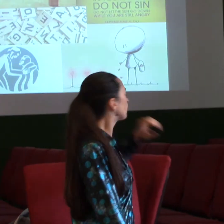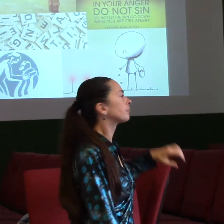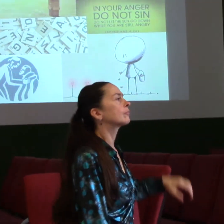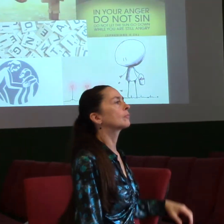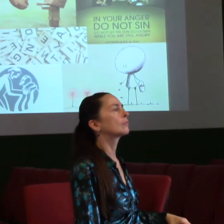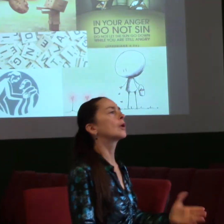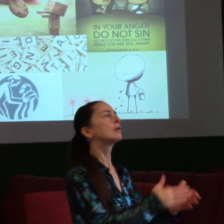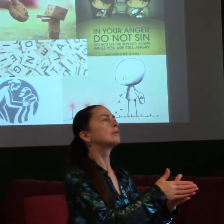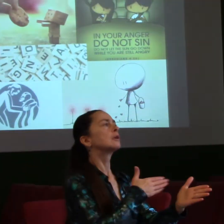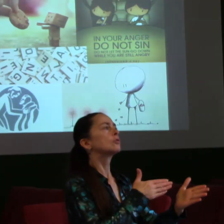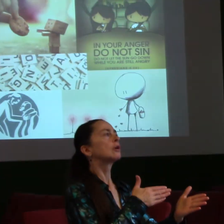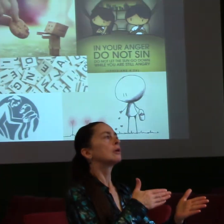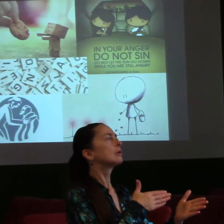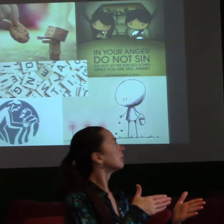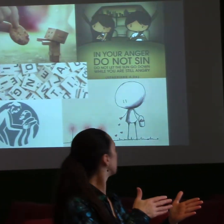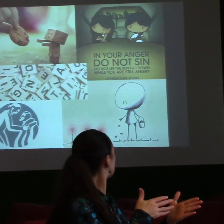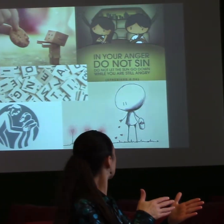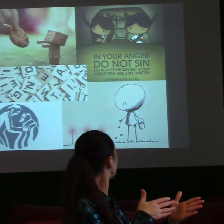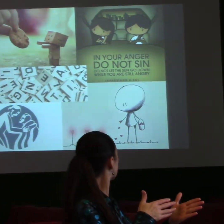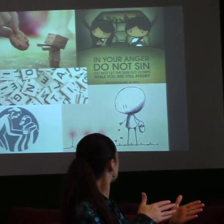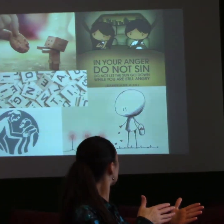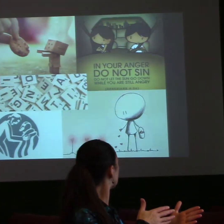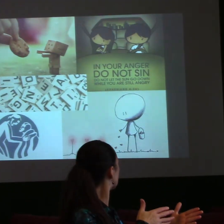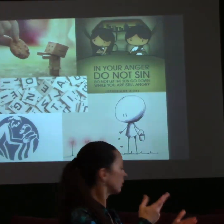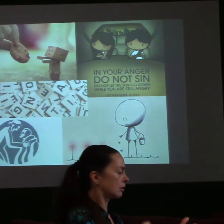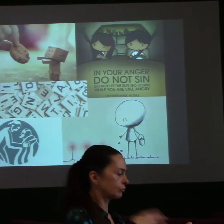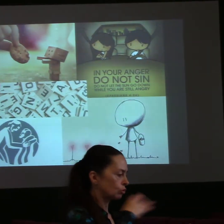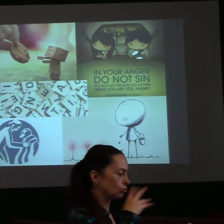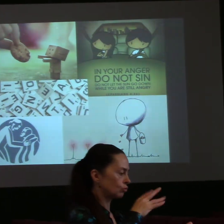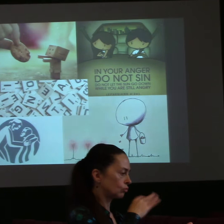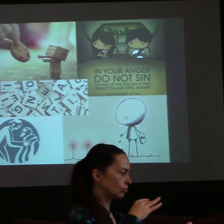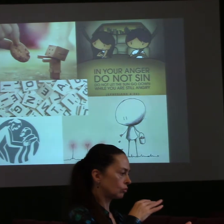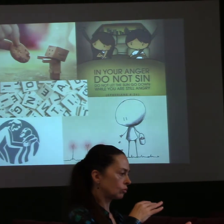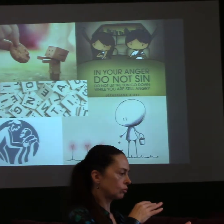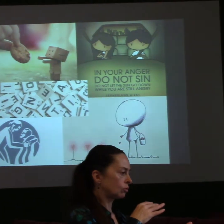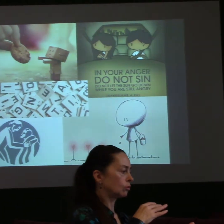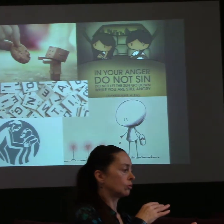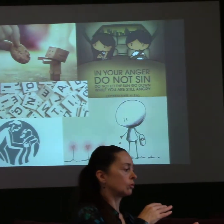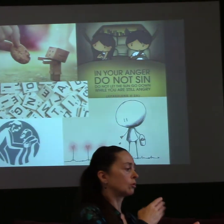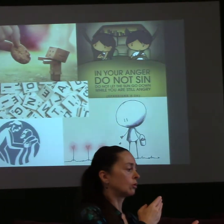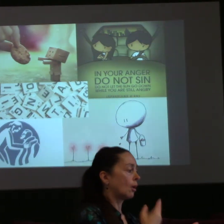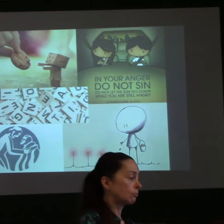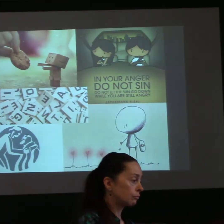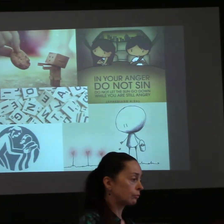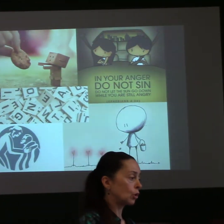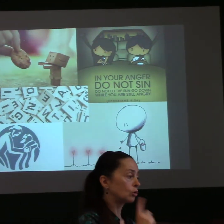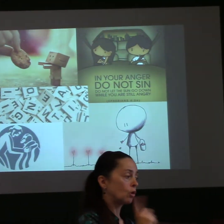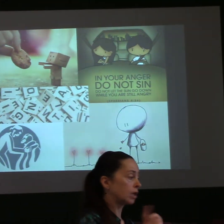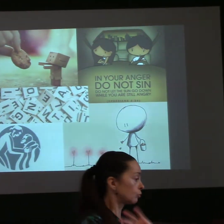Začíná to, já to ještě jenom přečtu, ten začátek. Proto nechte lží a mluvte pravdu každý se svým bližním. Vždyť jste